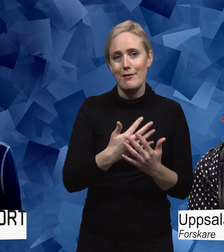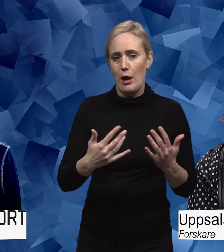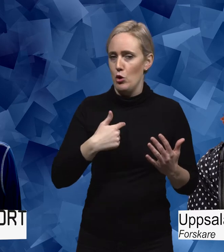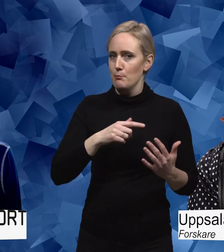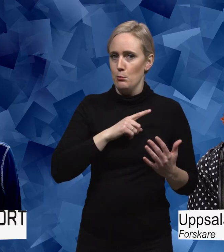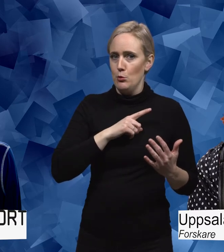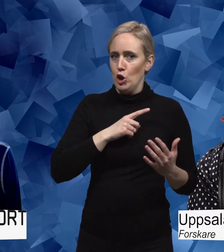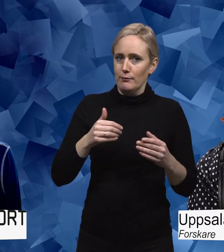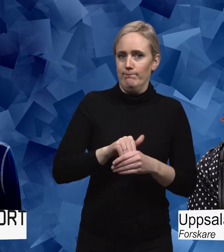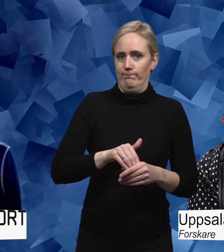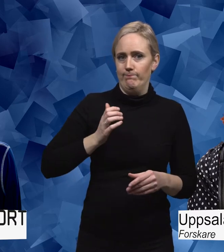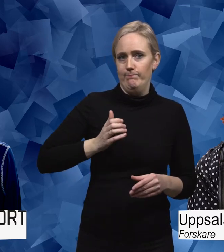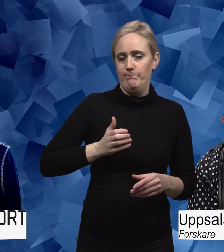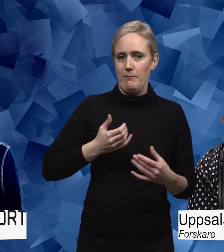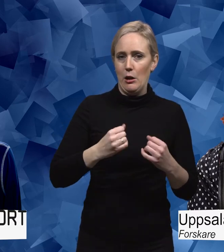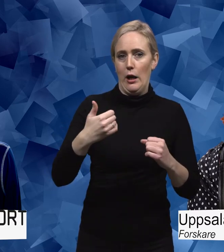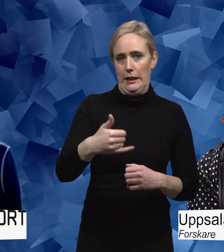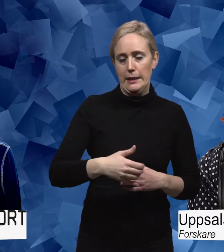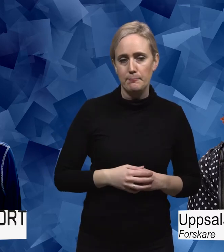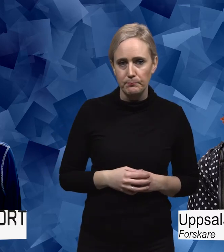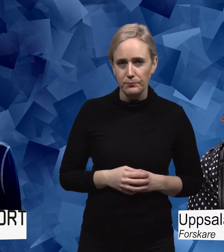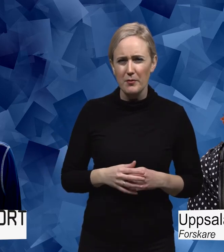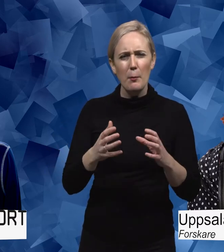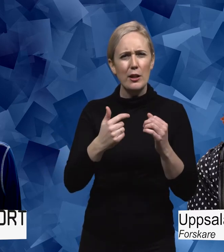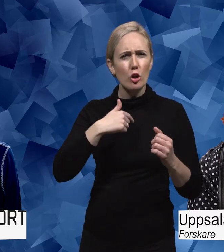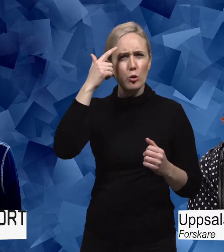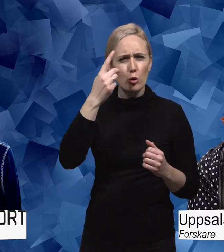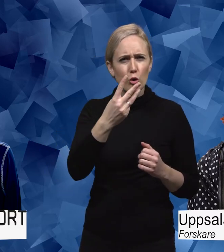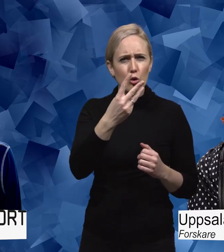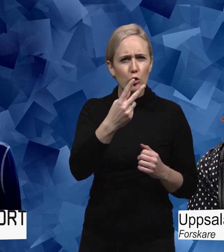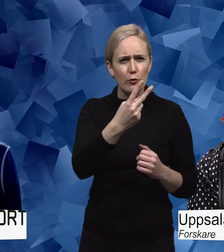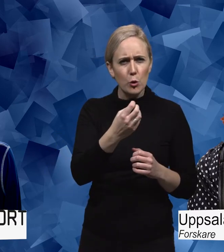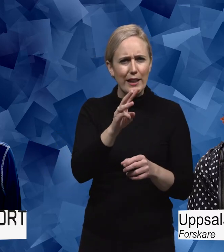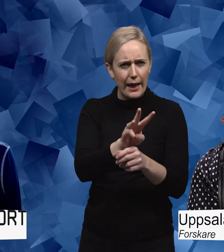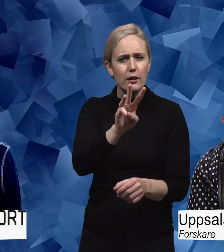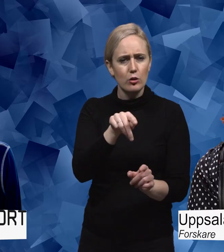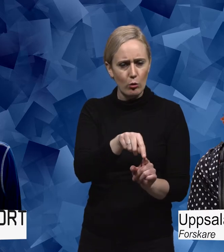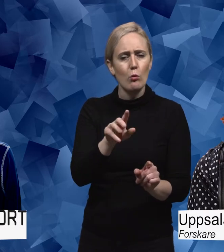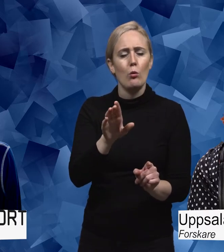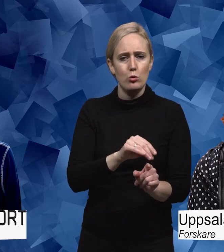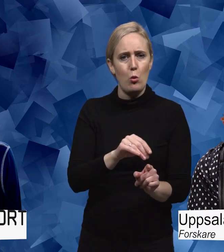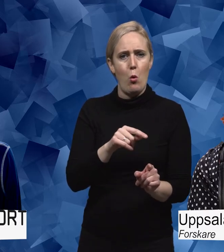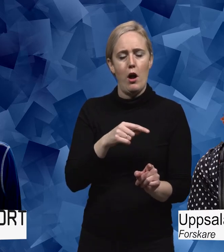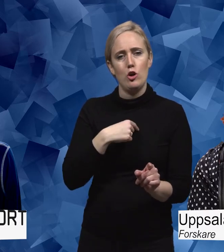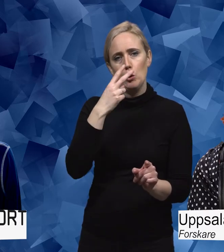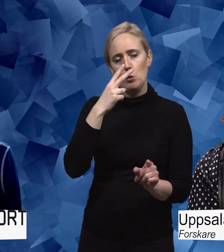engagerad. Men på den som var, tror jag, 2013 så såg jag ett gäng som var där och visade upp sin